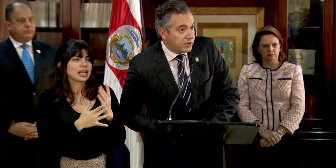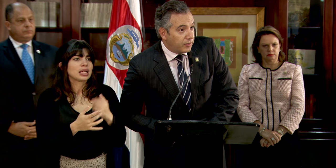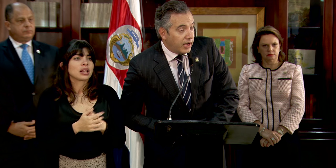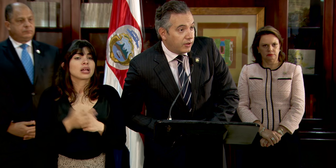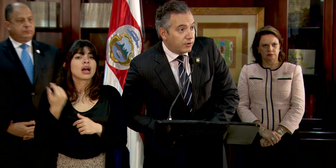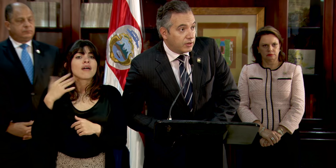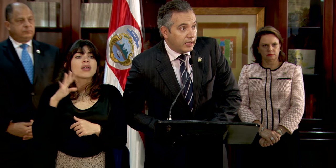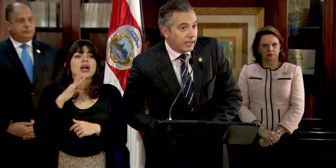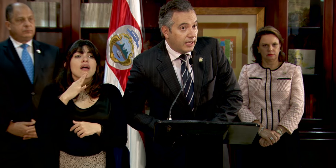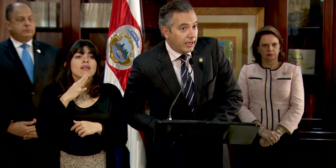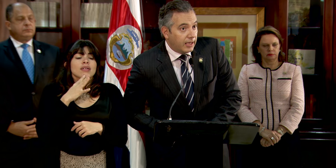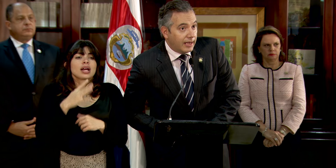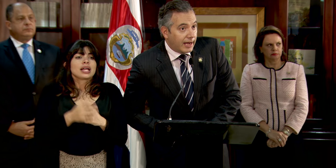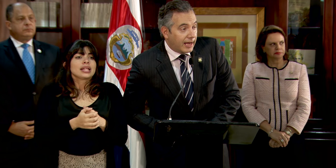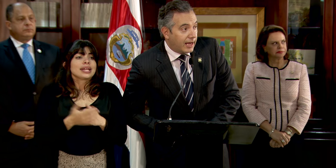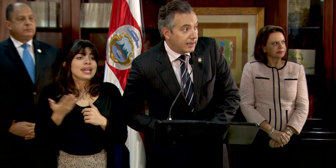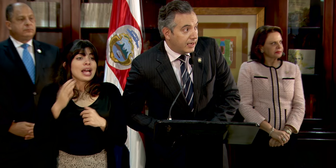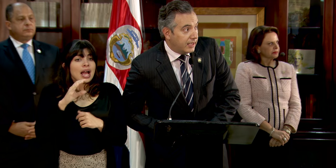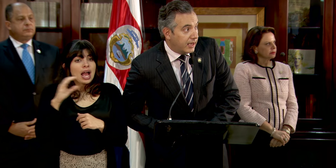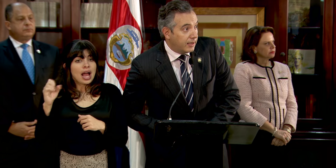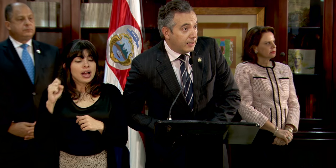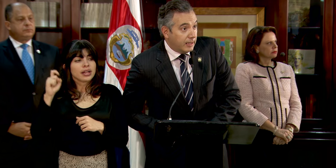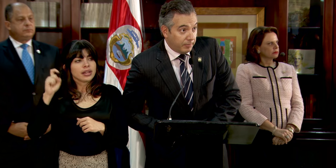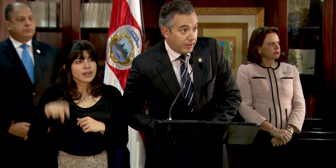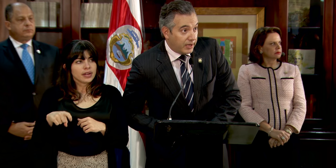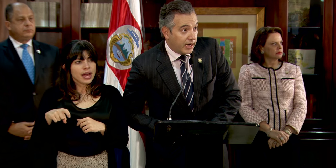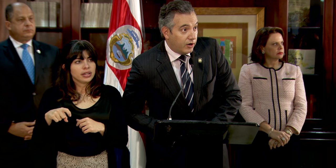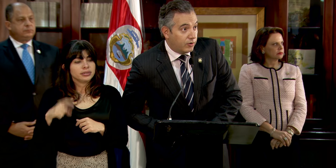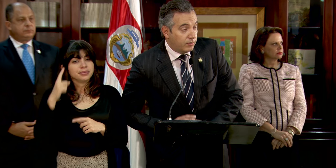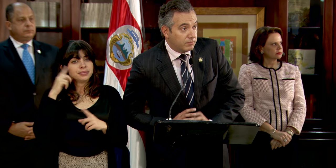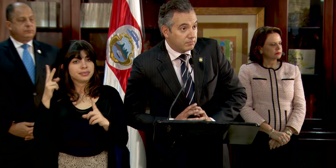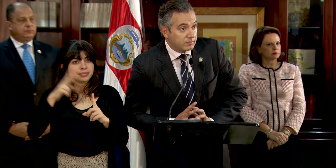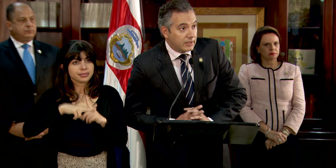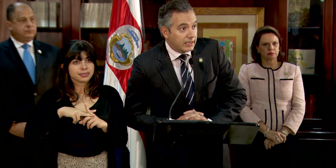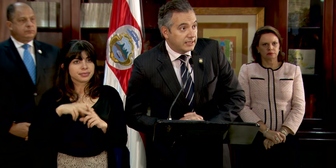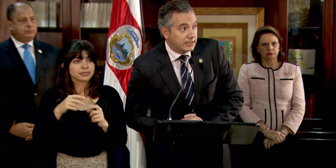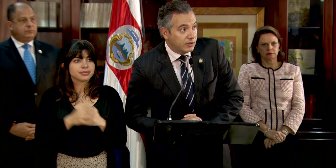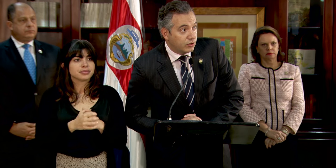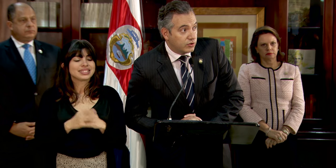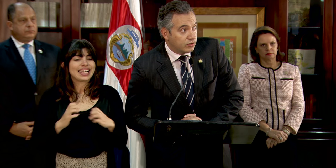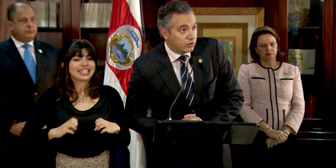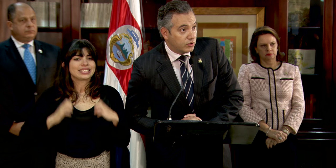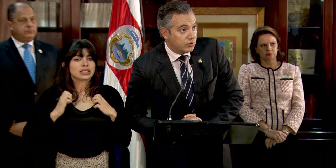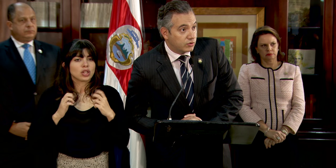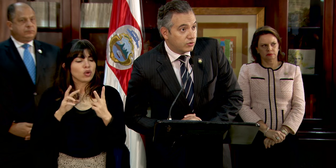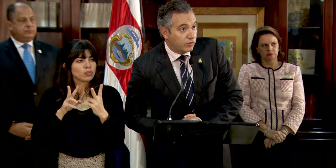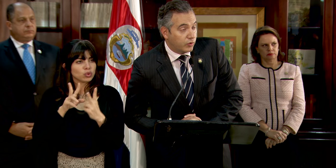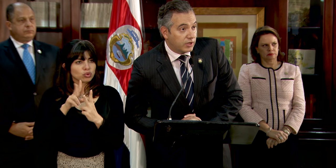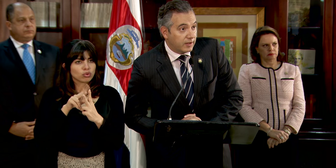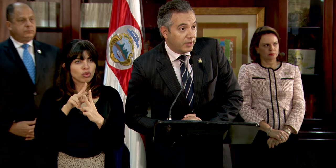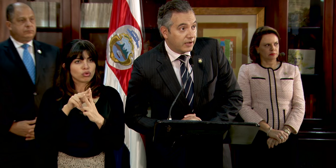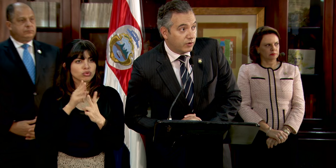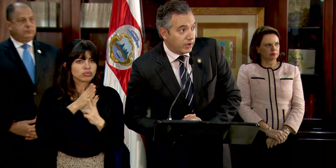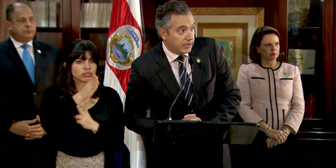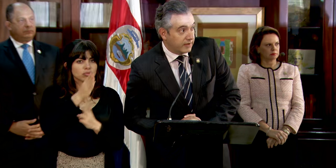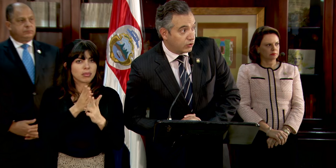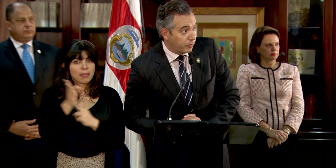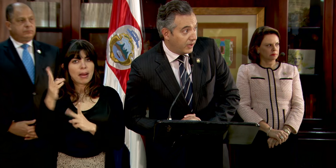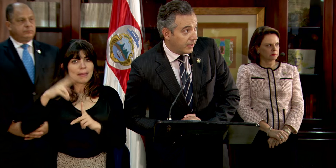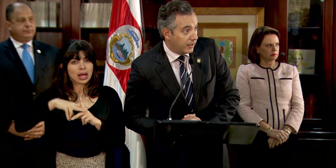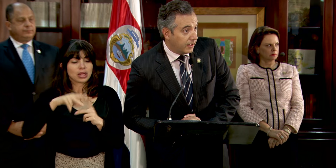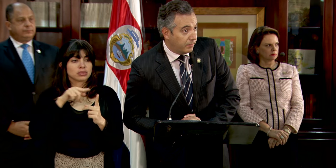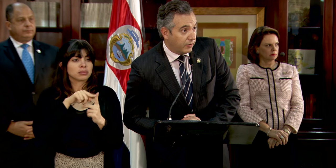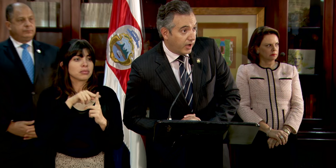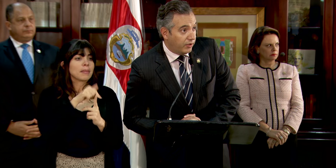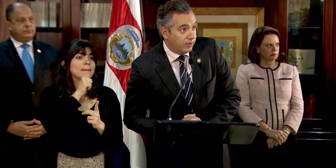Habíamos hablado de que la caja tenía para aplicarlo, existen dos rutas de aplicación, en el